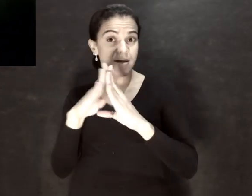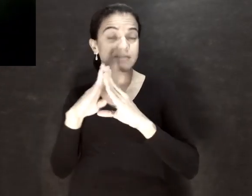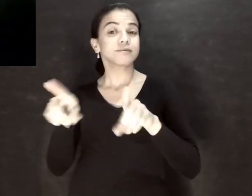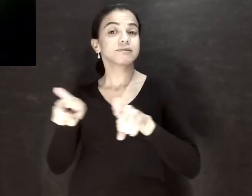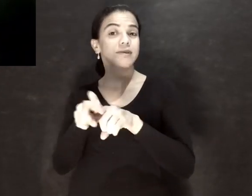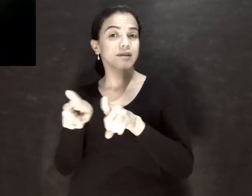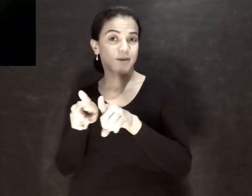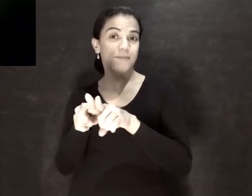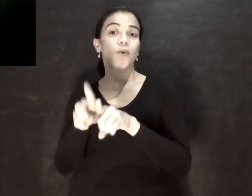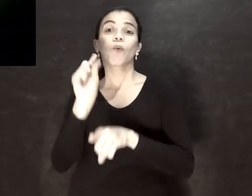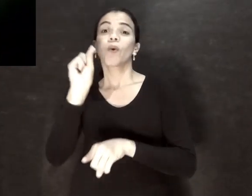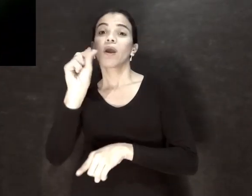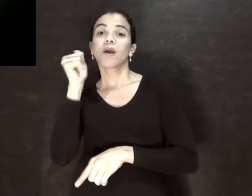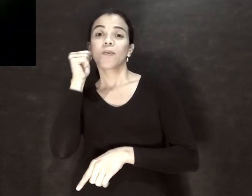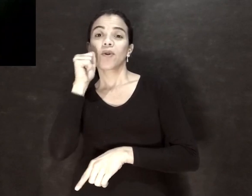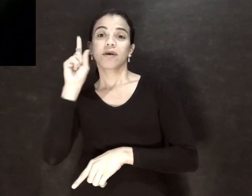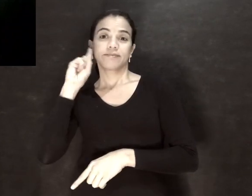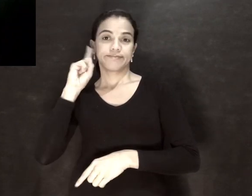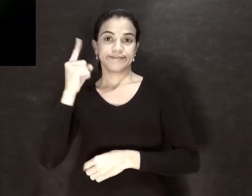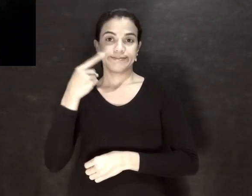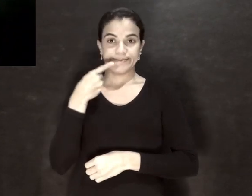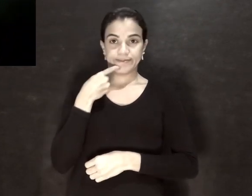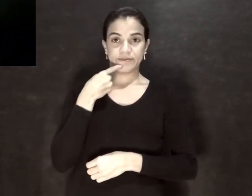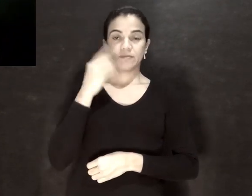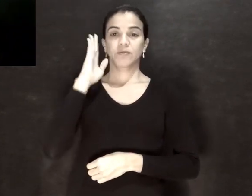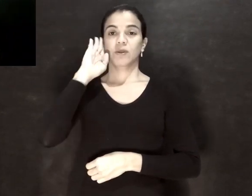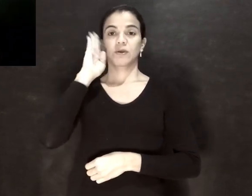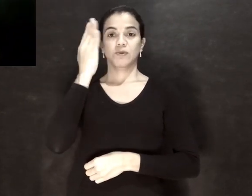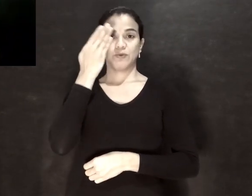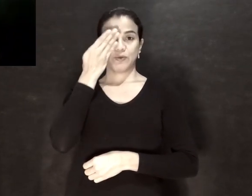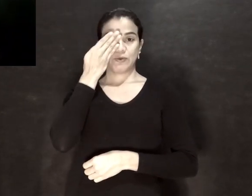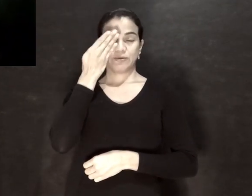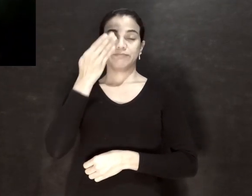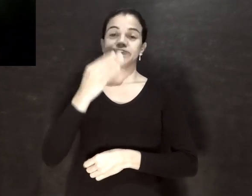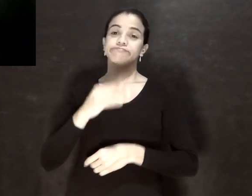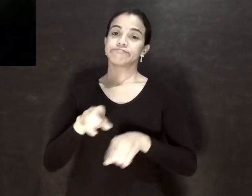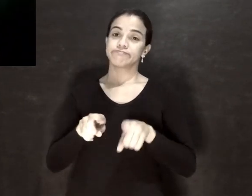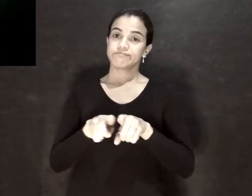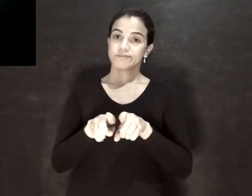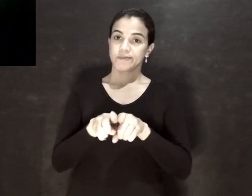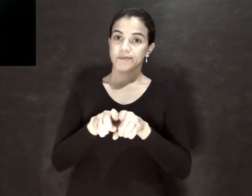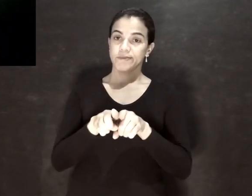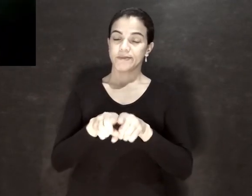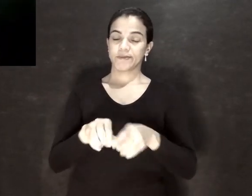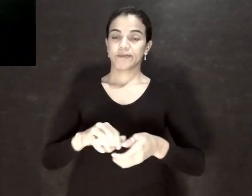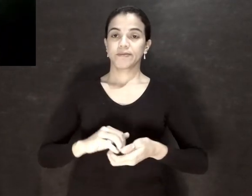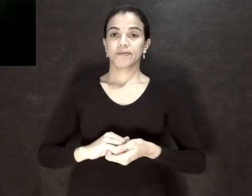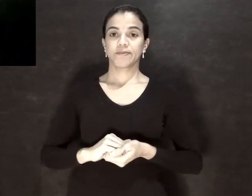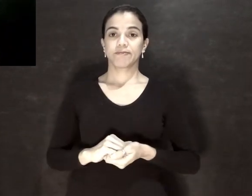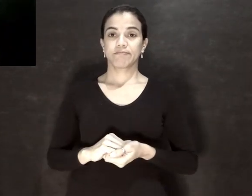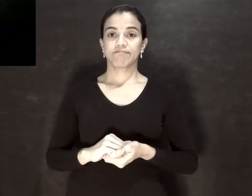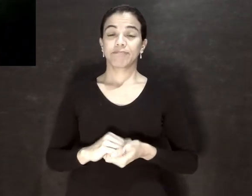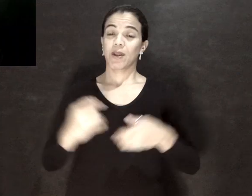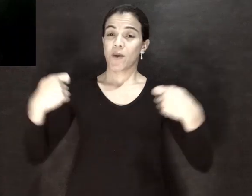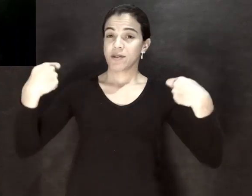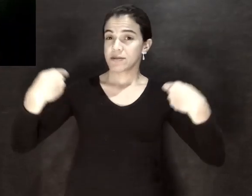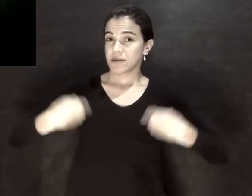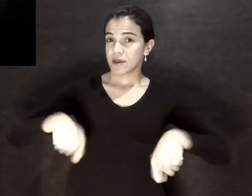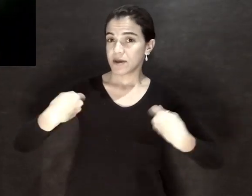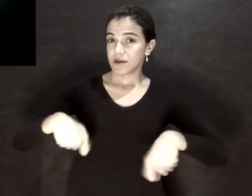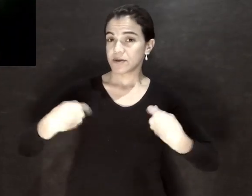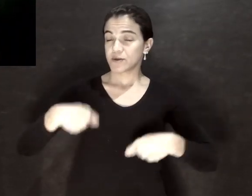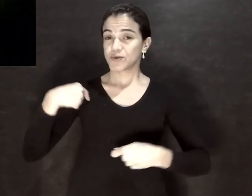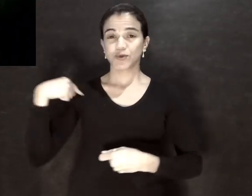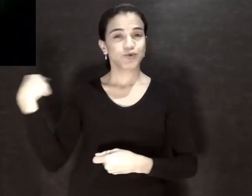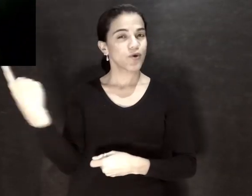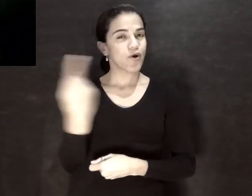existem mulheres surdas, mulheres surdas, cegas. Então, é